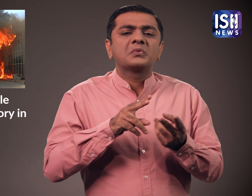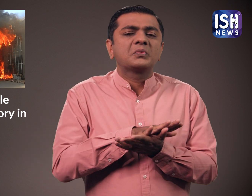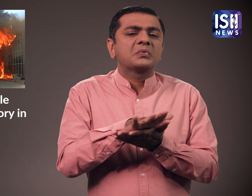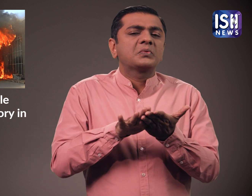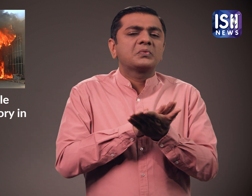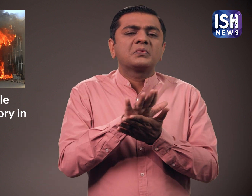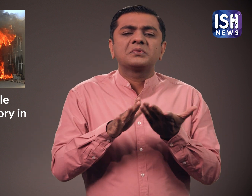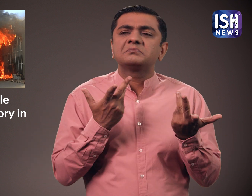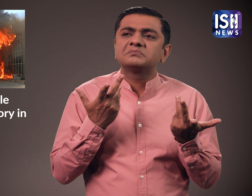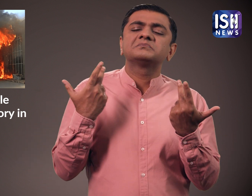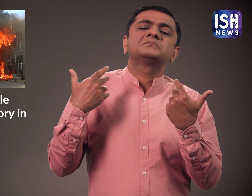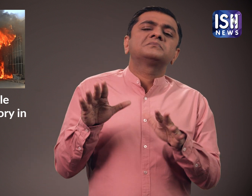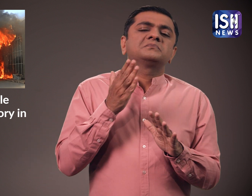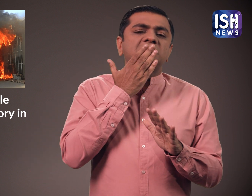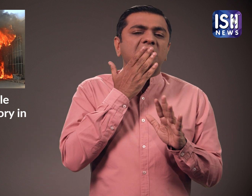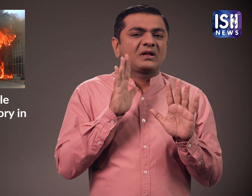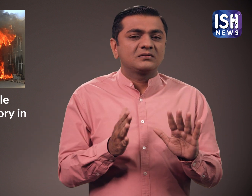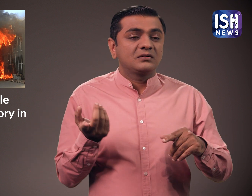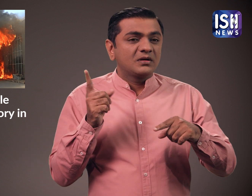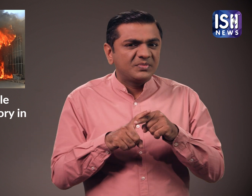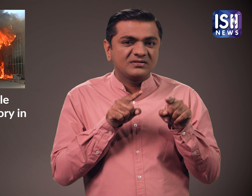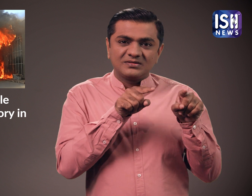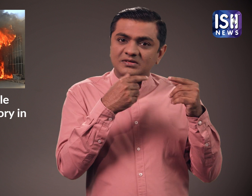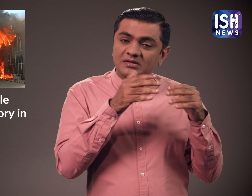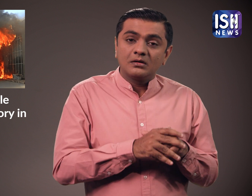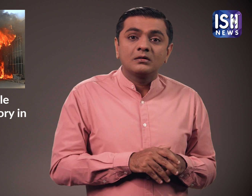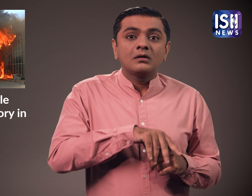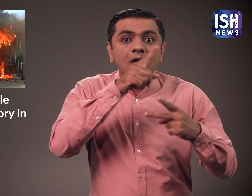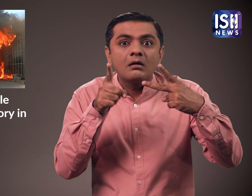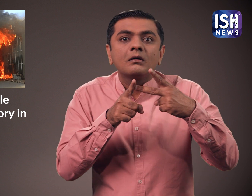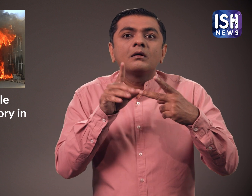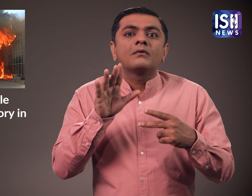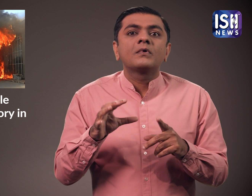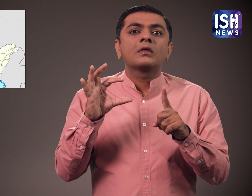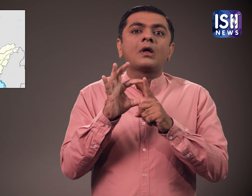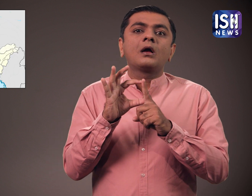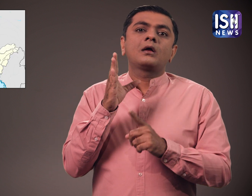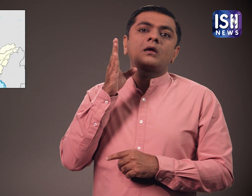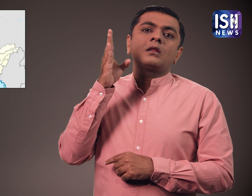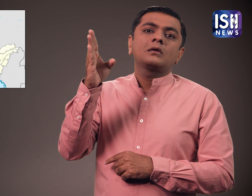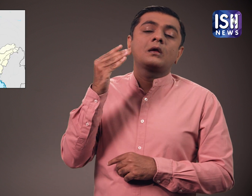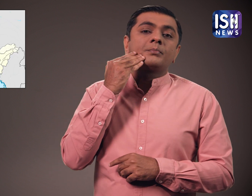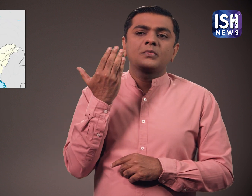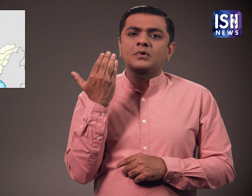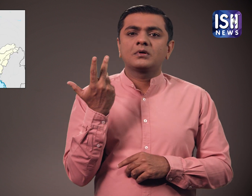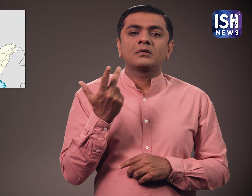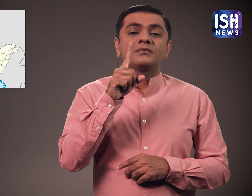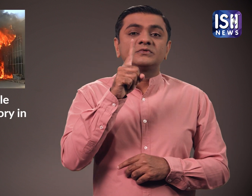दिया। इसके बाद एक और ऐसी ही घटना एक मार्च 2003